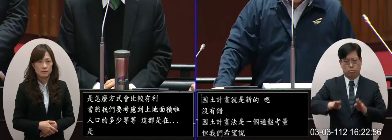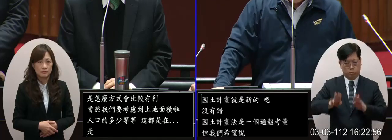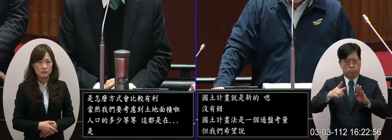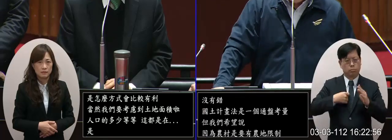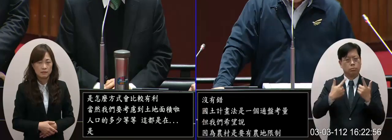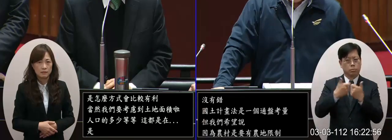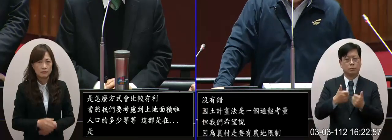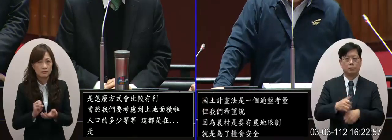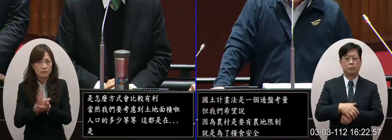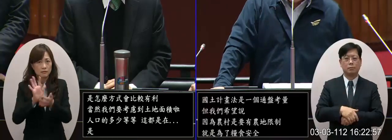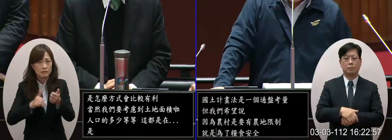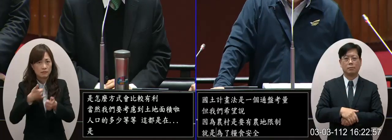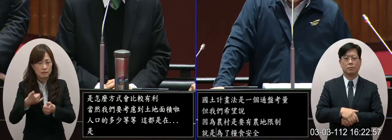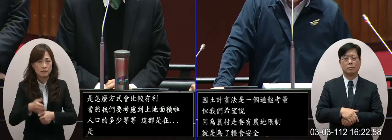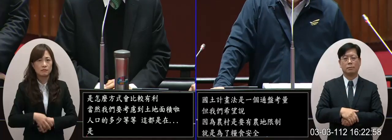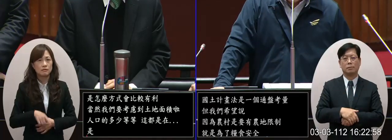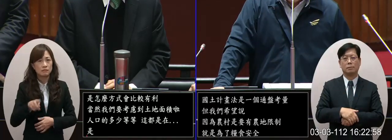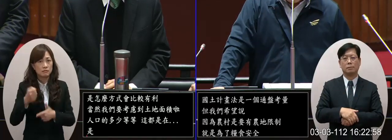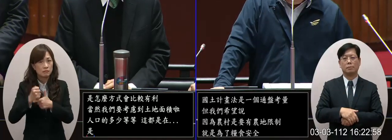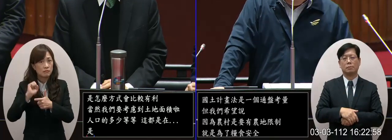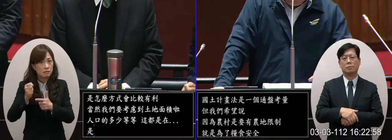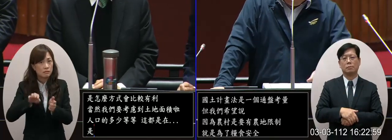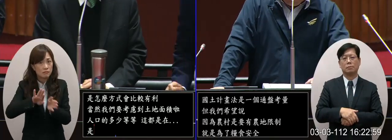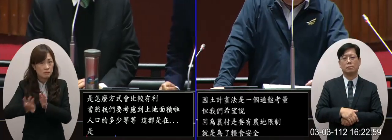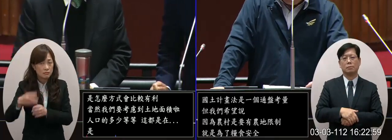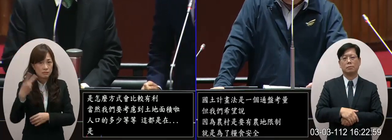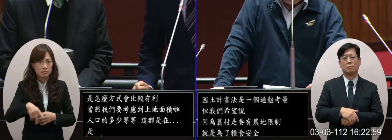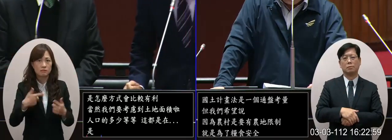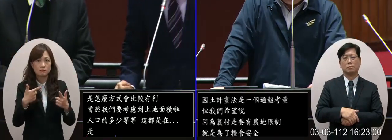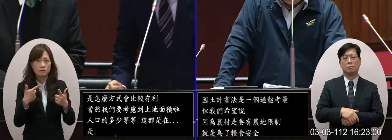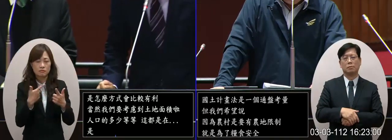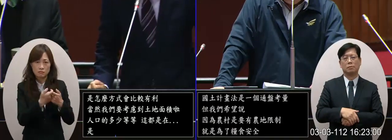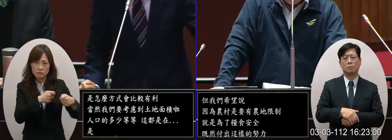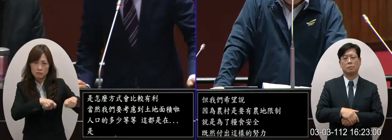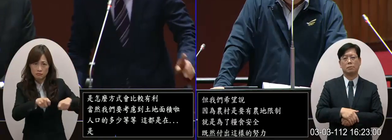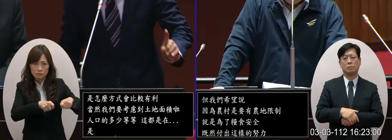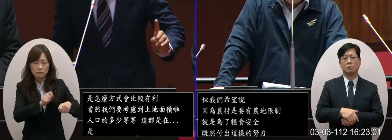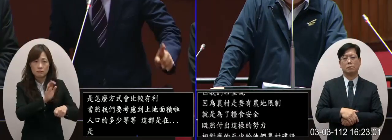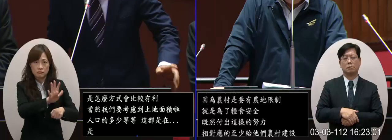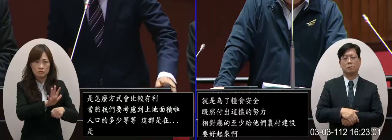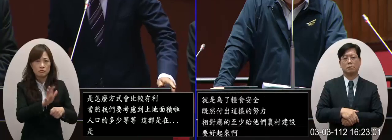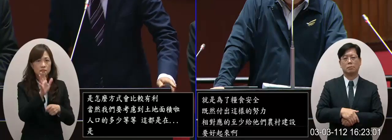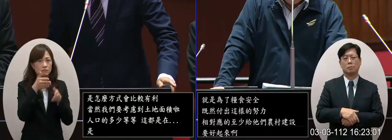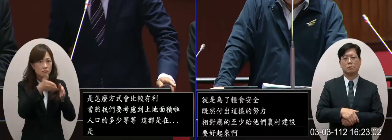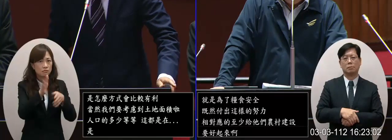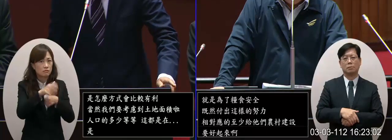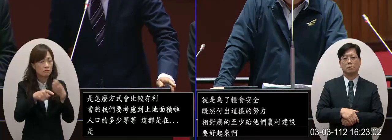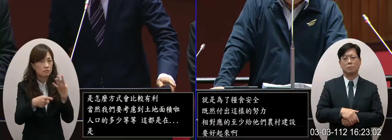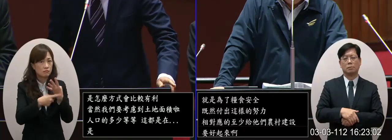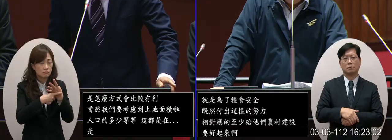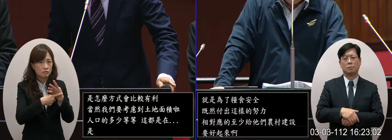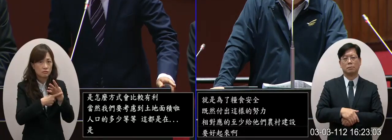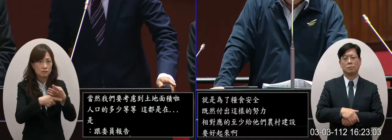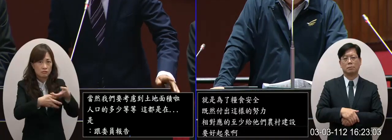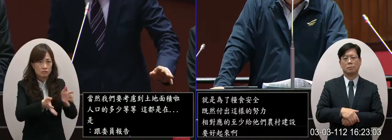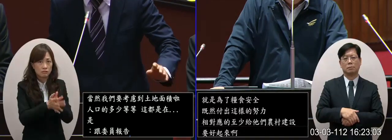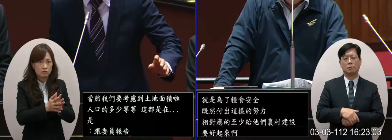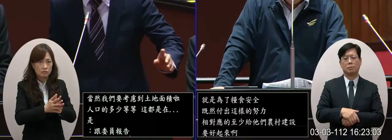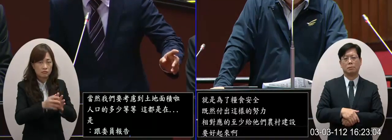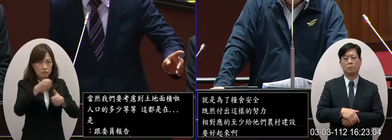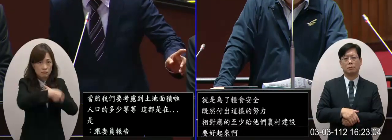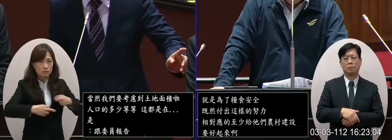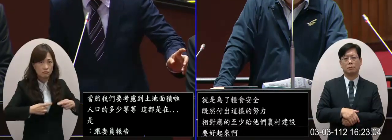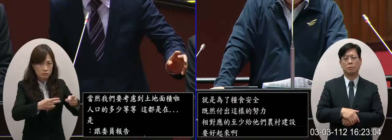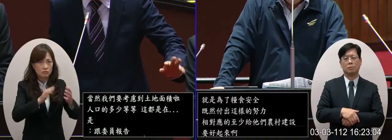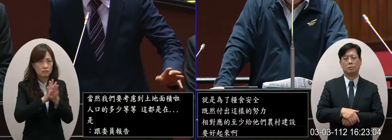好起來啊那委員報告在這個建議以外我們要有完整配套措施在農業部門所以我們這次農業部的改組裡面我們未來